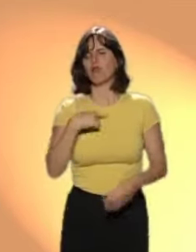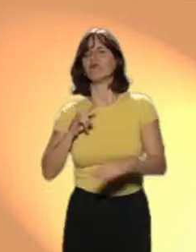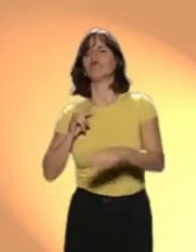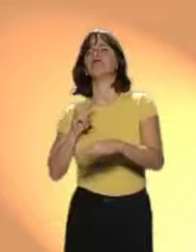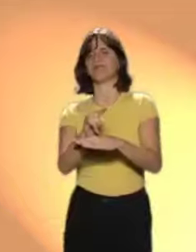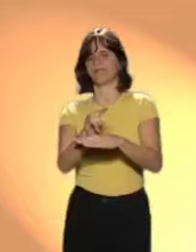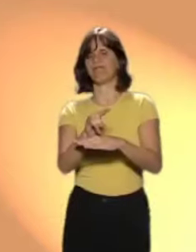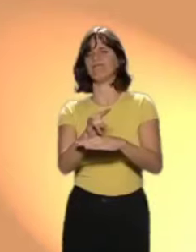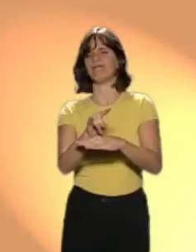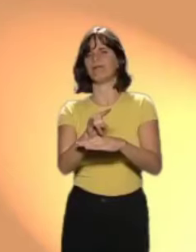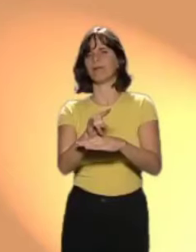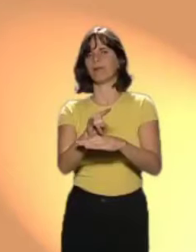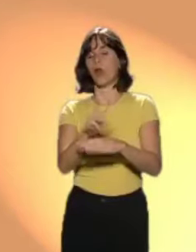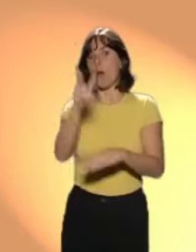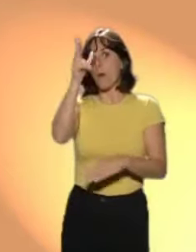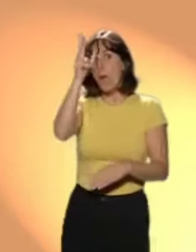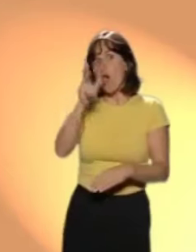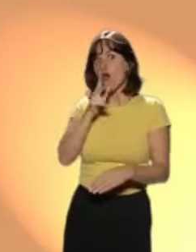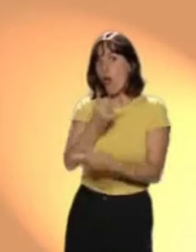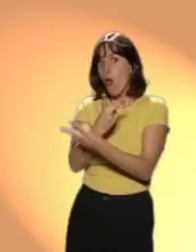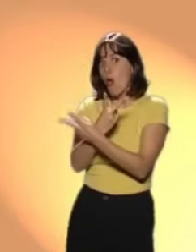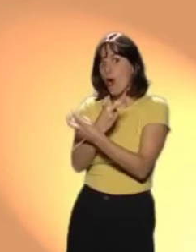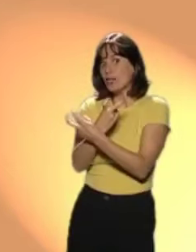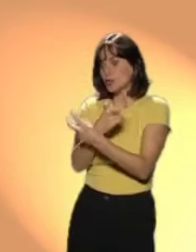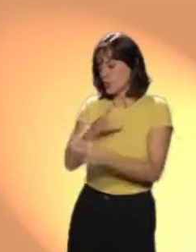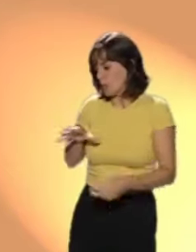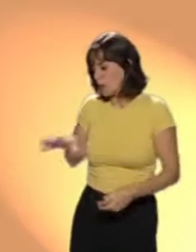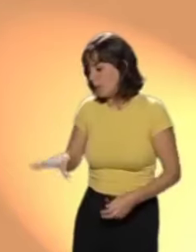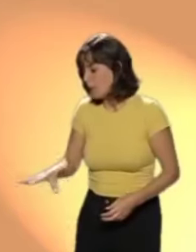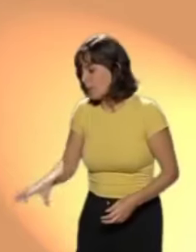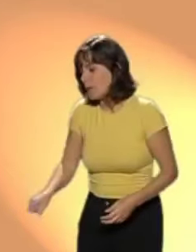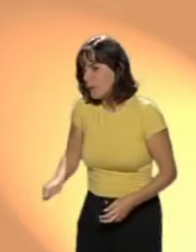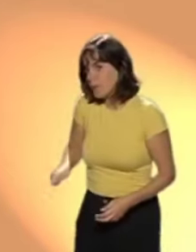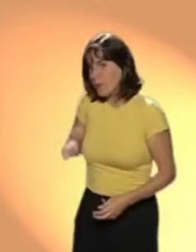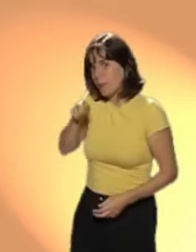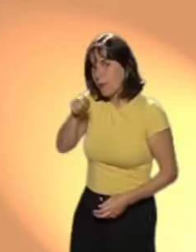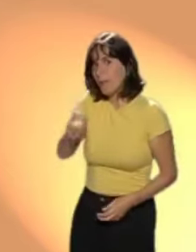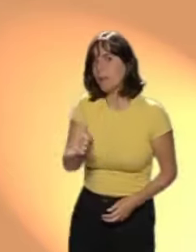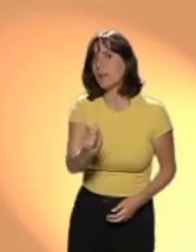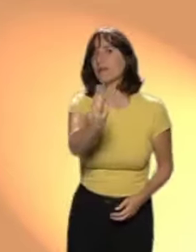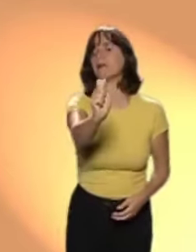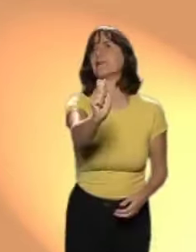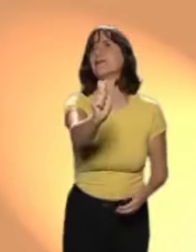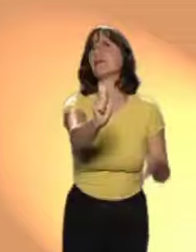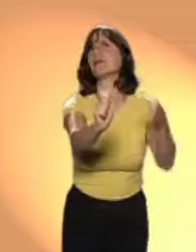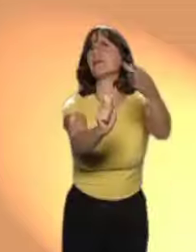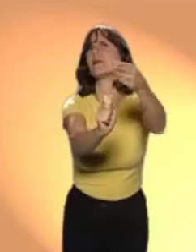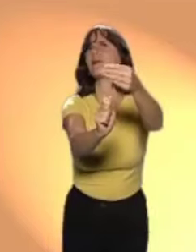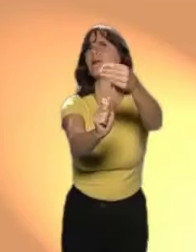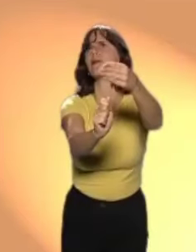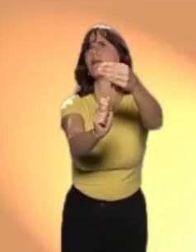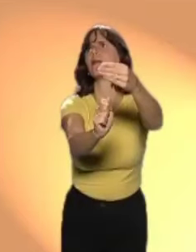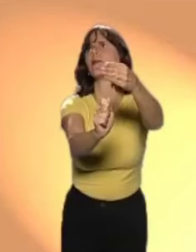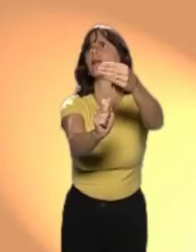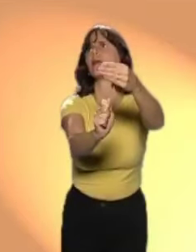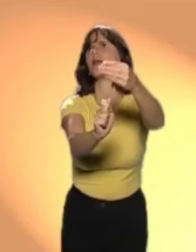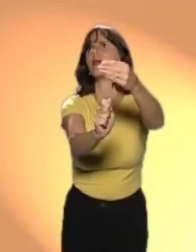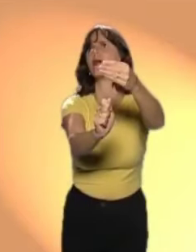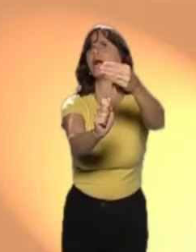la bruja veía muy poco y pensó La voy a engañar. Cogió un hueso de pollo, lo sacó entre las rejas y se lo enseñó. La